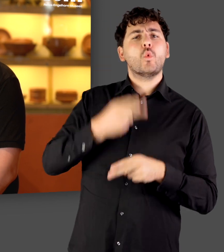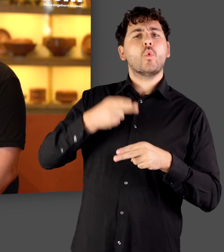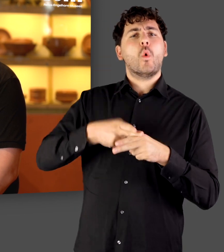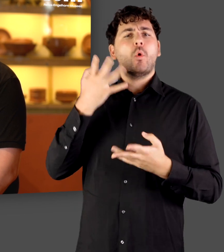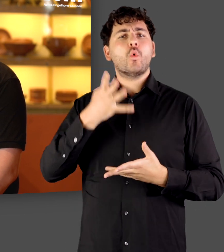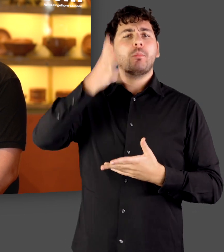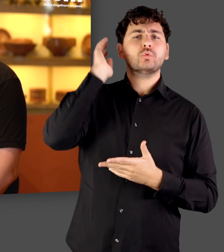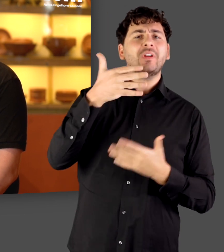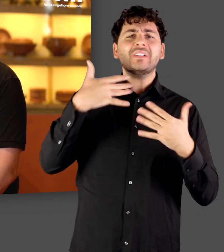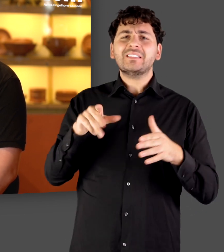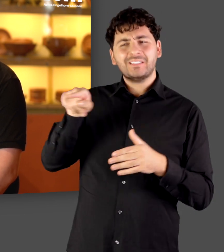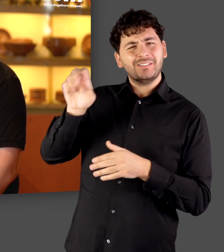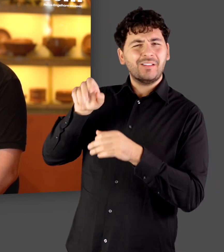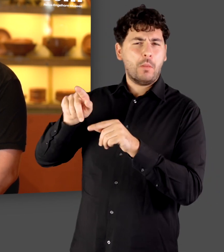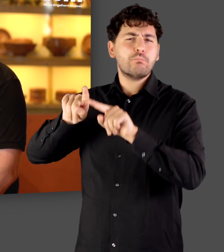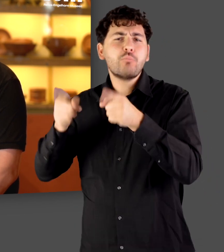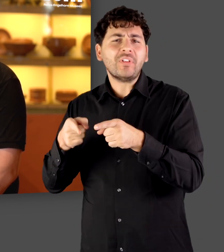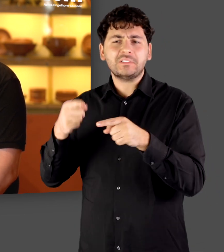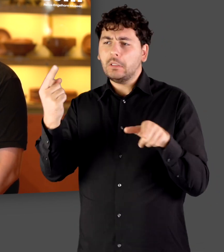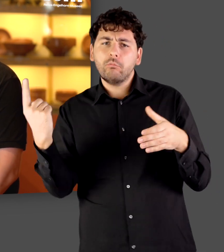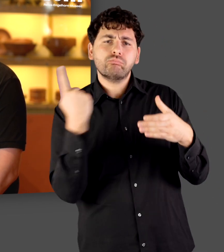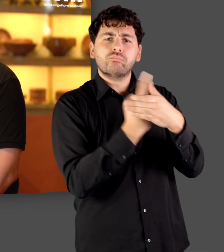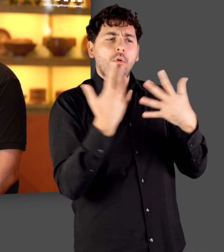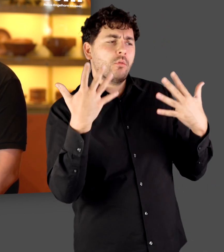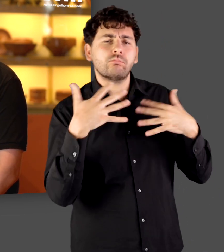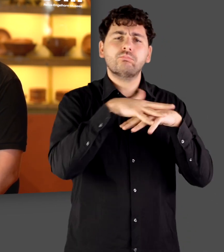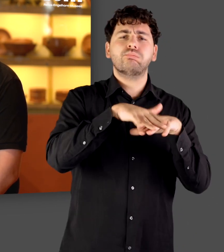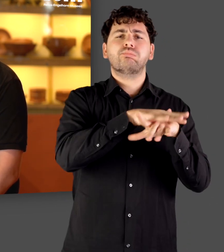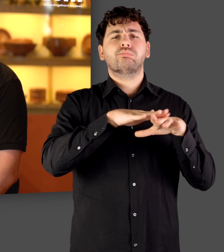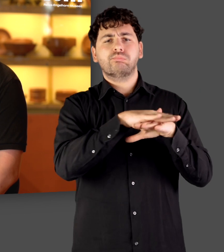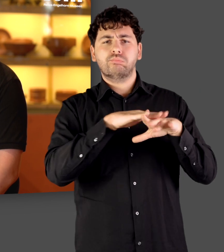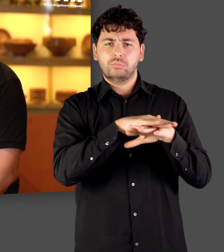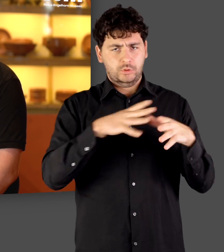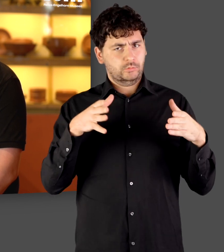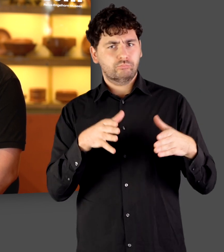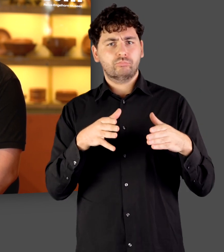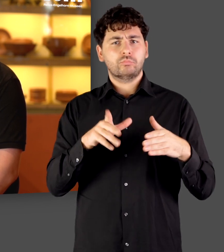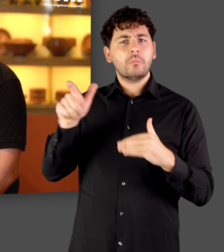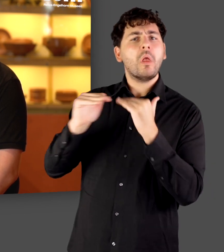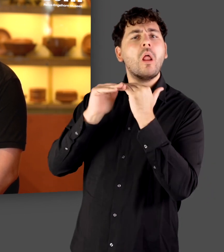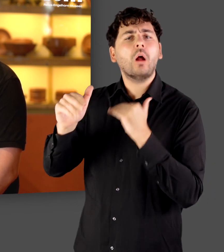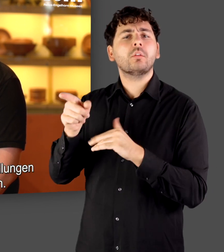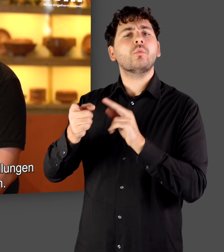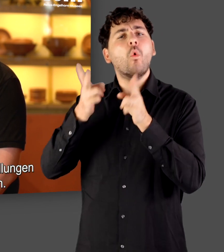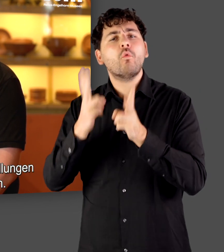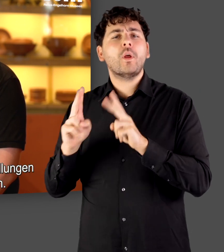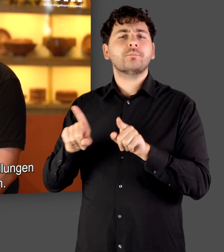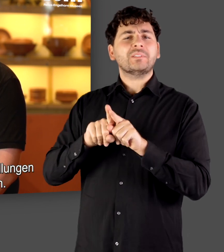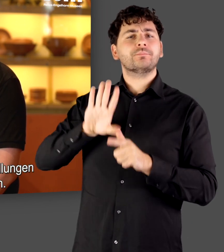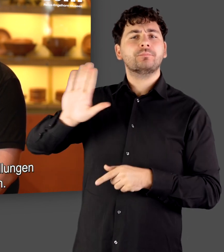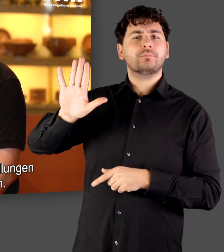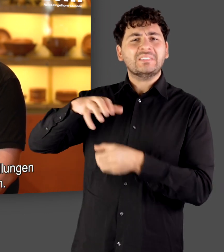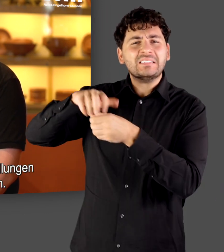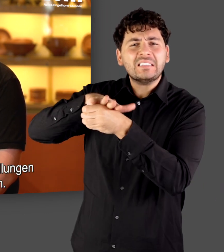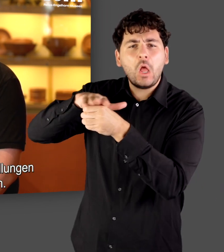besser integrierten Römer oder Provinzialen gelebt. Also Provinzialen sind Menschen aus der Provinzbevölkerung, während auf dem